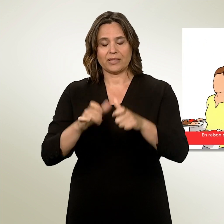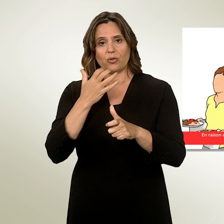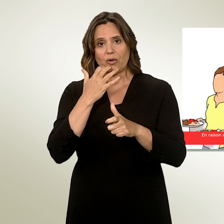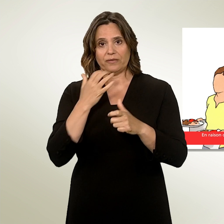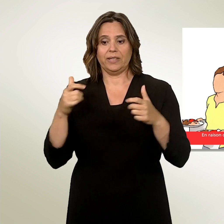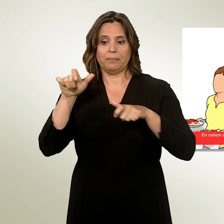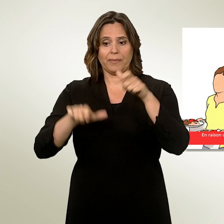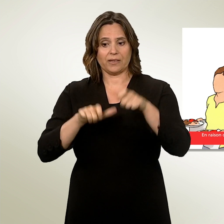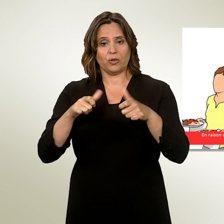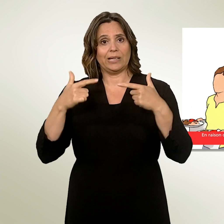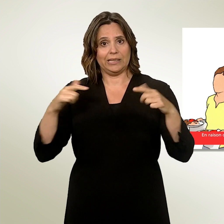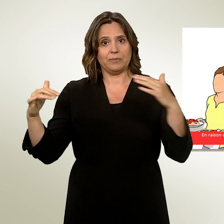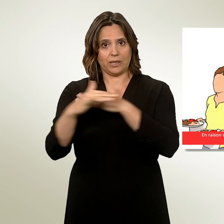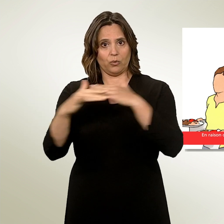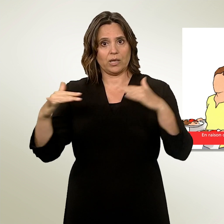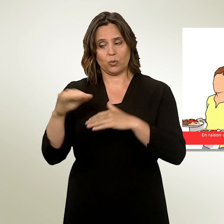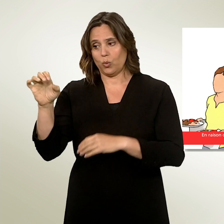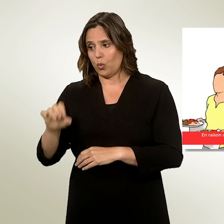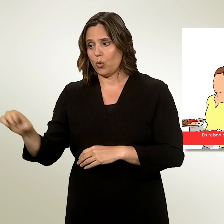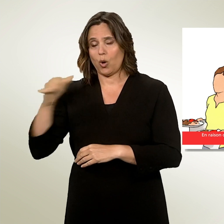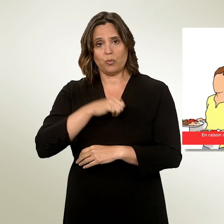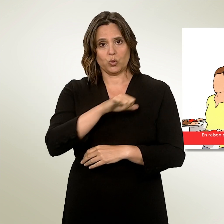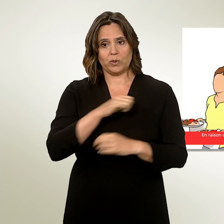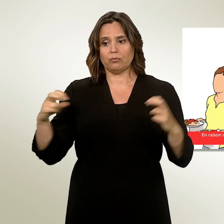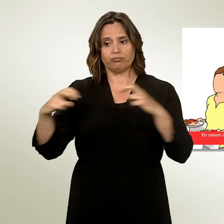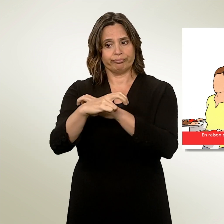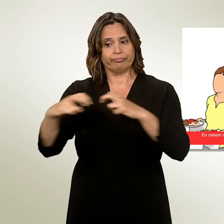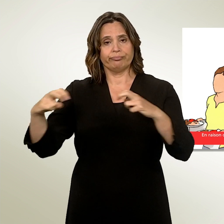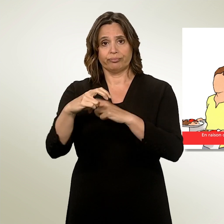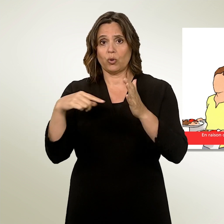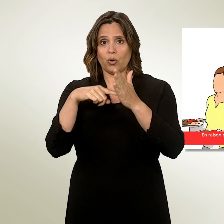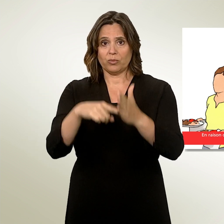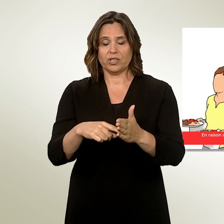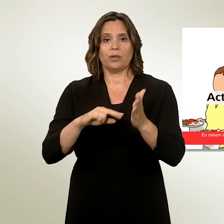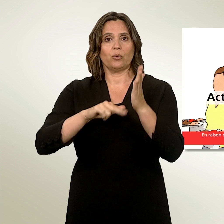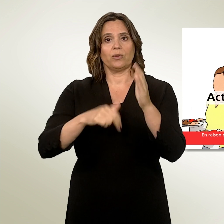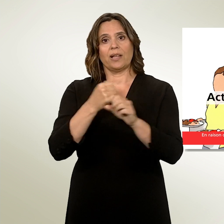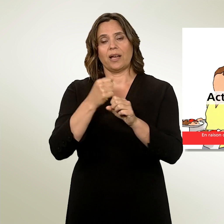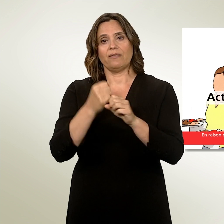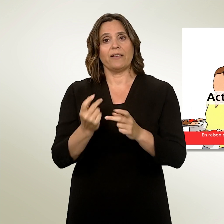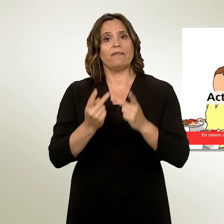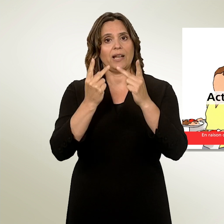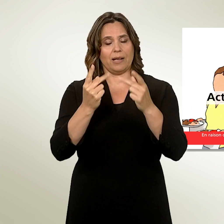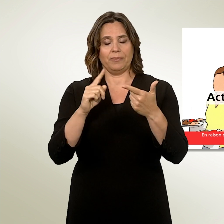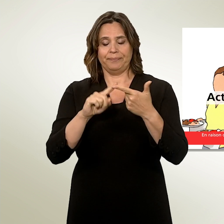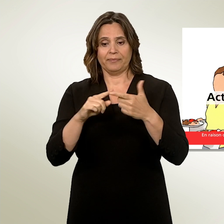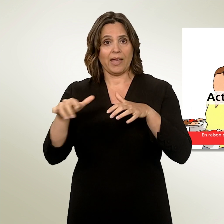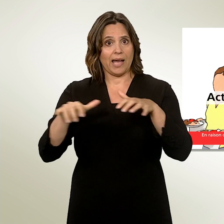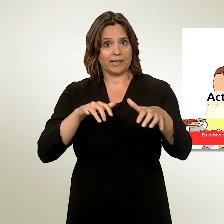des personnes entre la Suisse et l'UE doit disposer d'un contrat de travail valable, exercer une activité lucrative indépendante